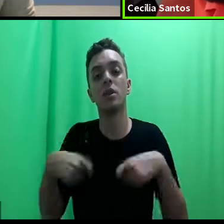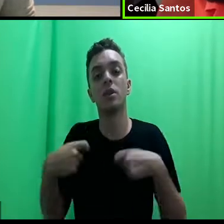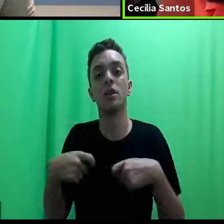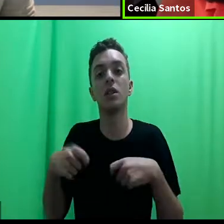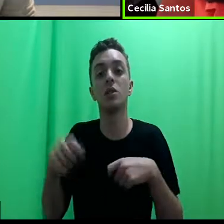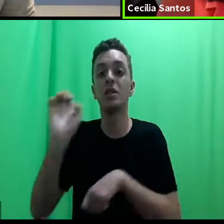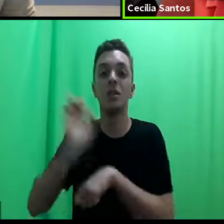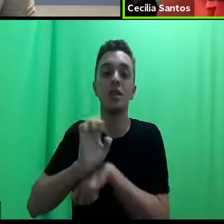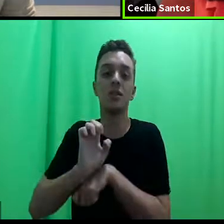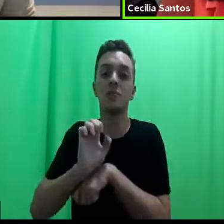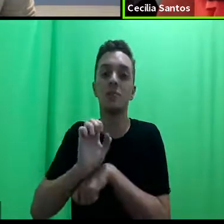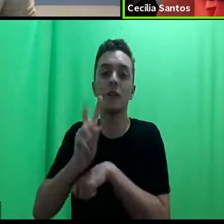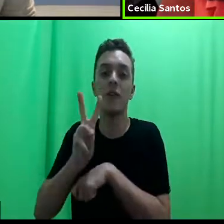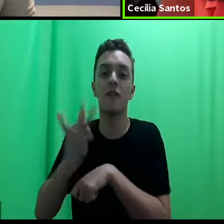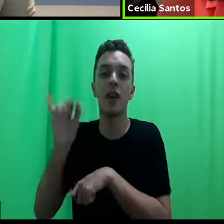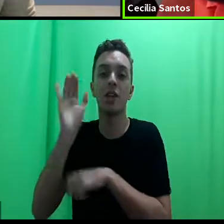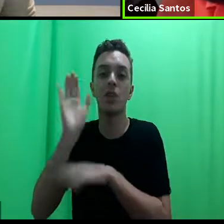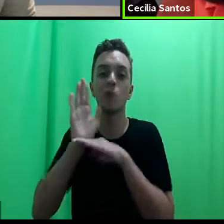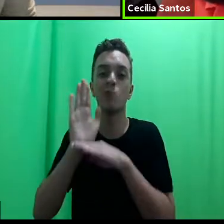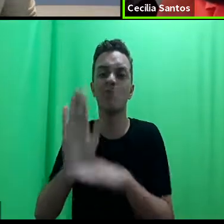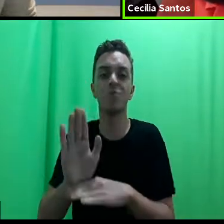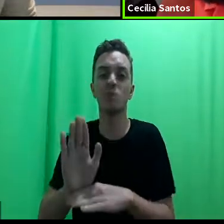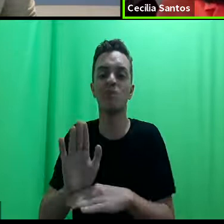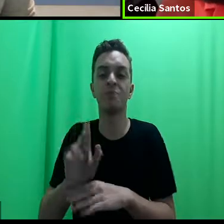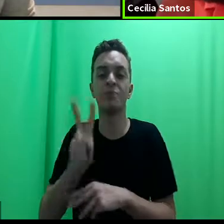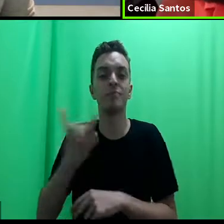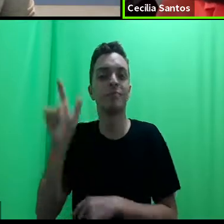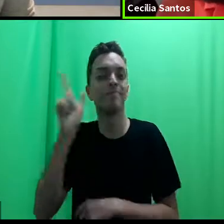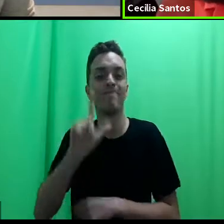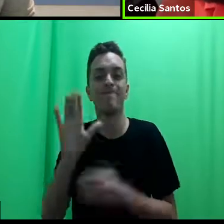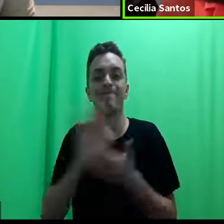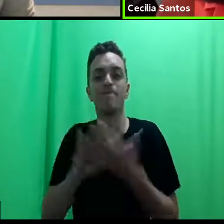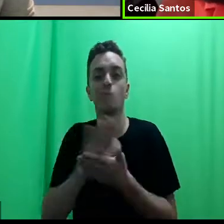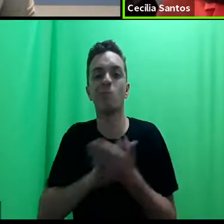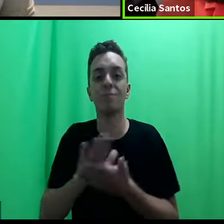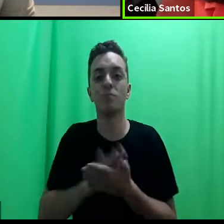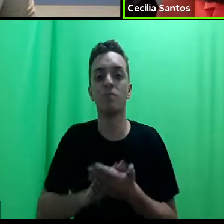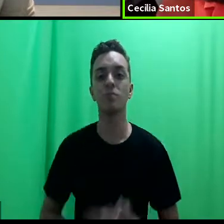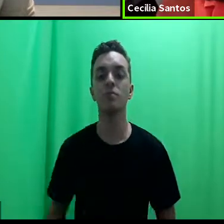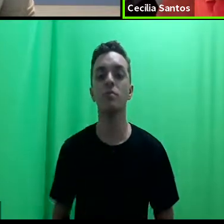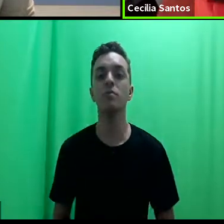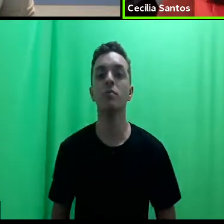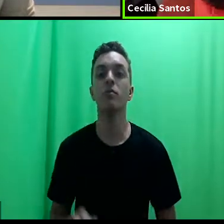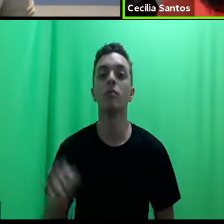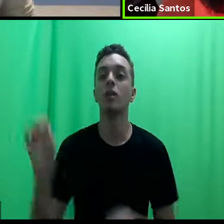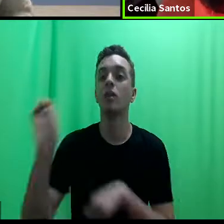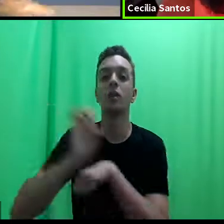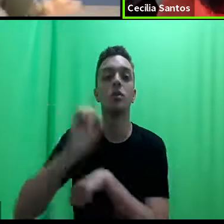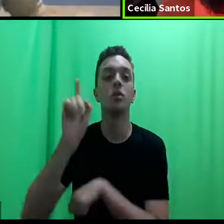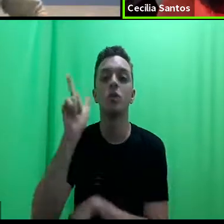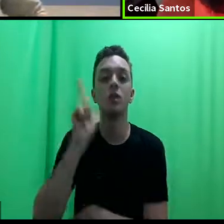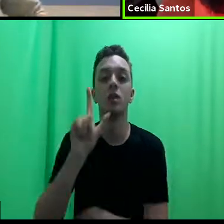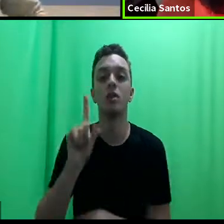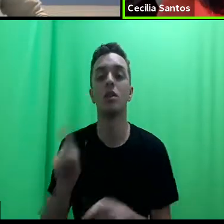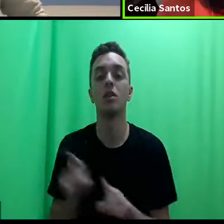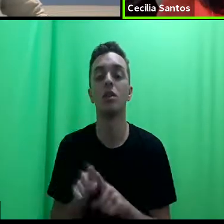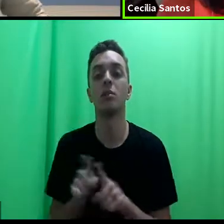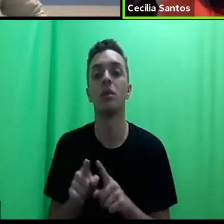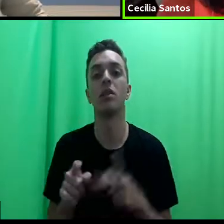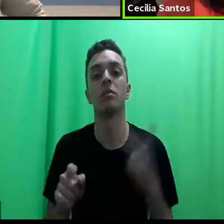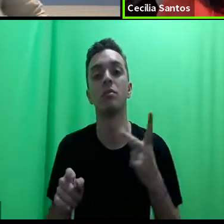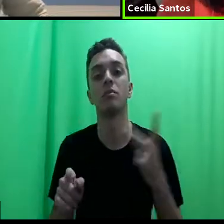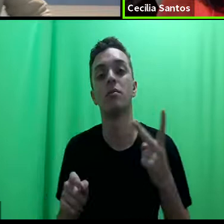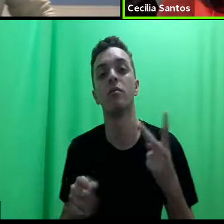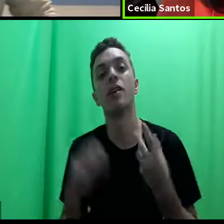vai dar conta disso, pelo contrário, não compreende. Agora, a segunda parte é como